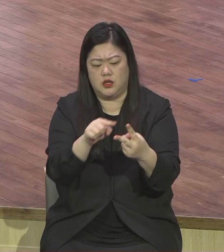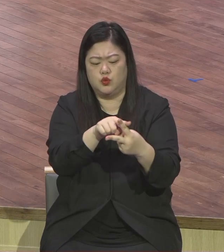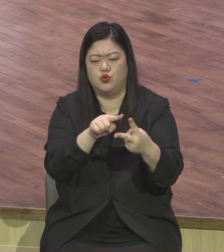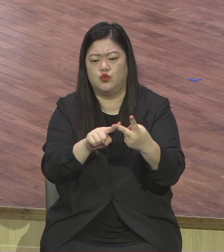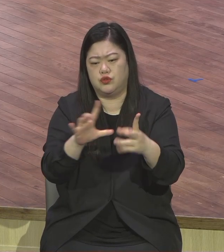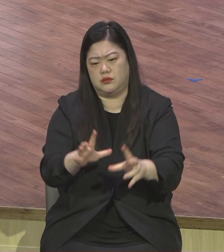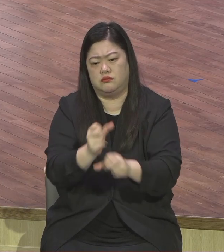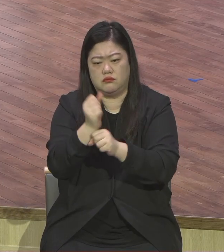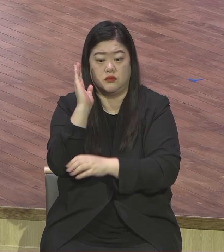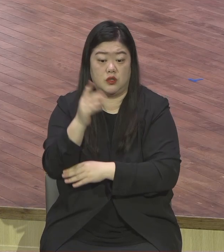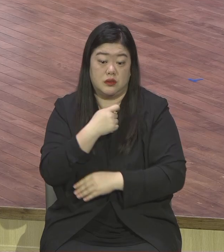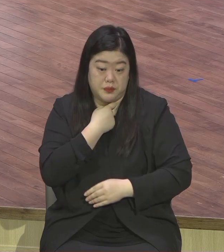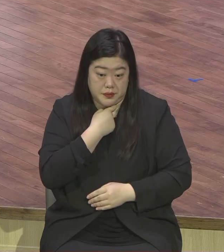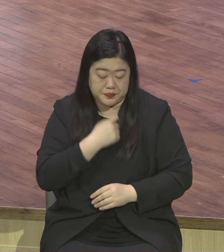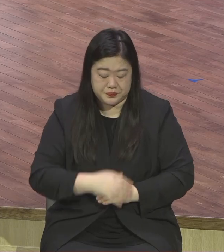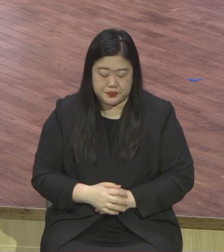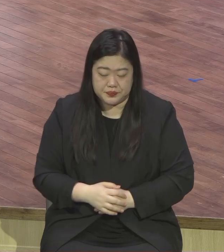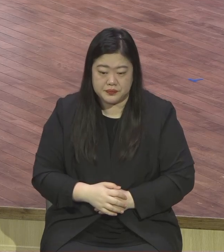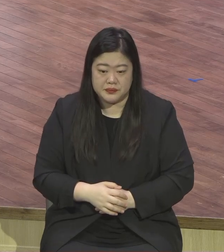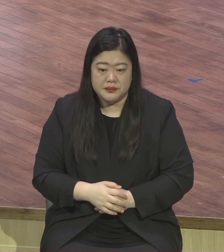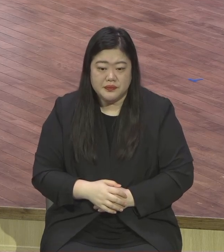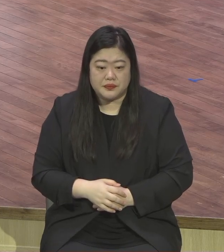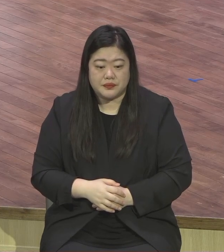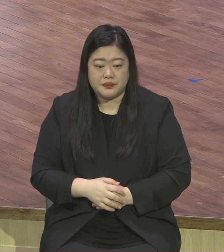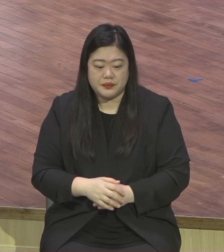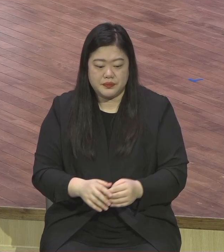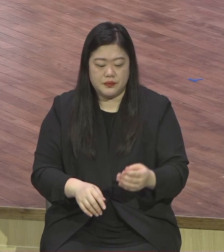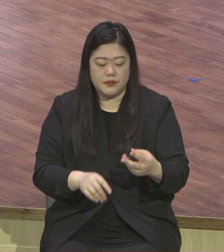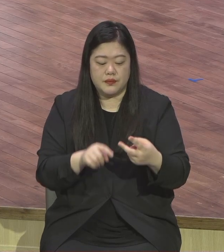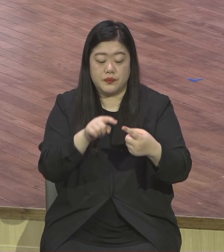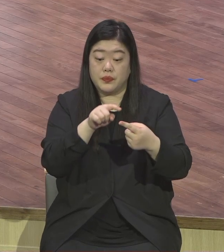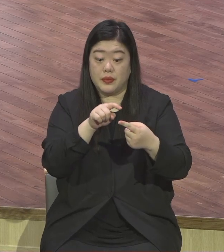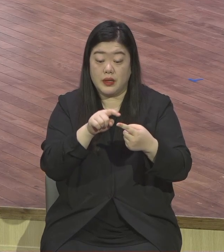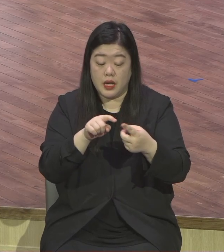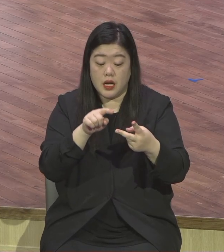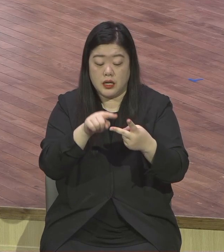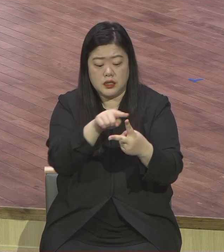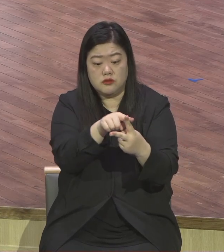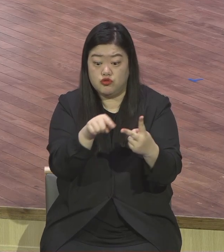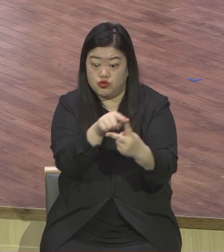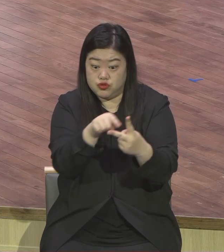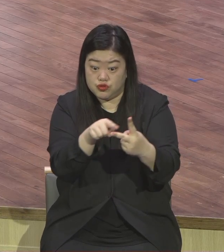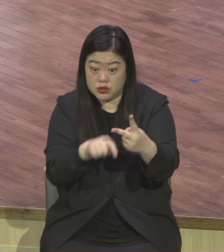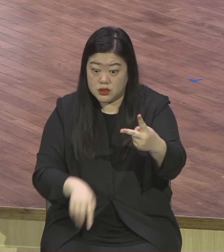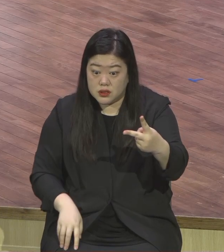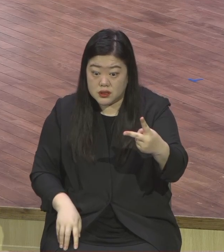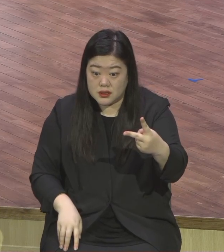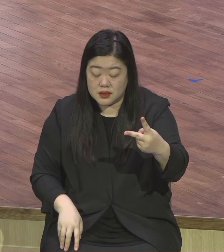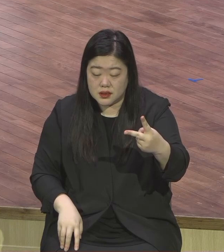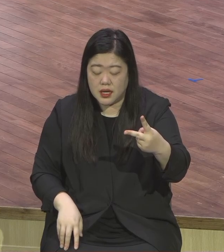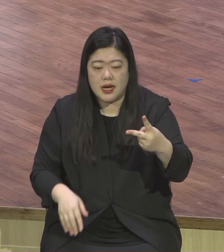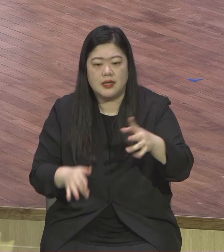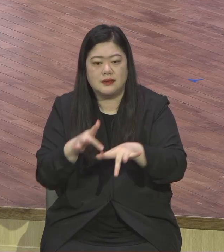두 부분은 사단의 핵심 공격 통로예요. 이 두 부분에 집중 공격합니다.